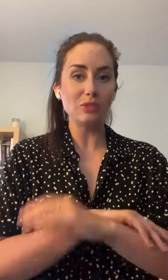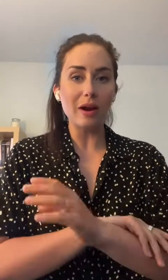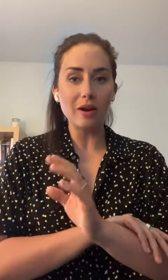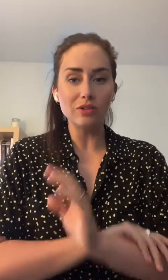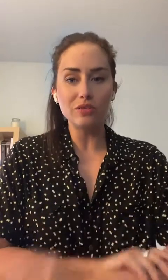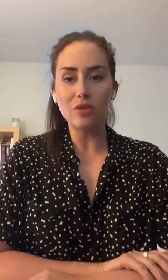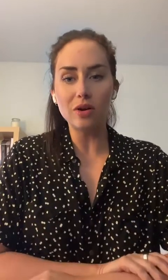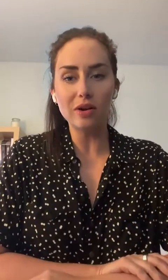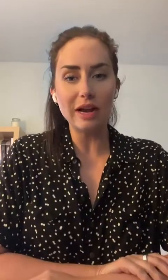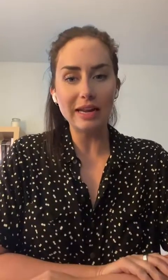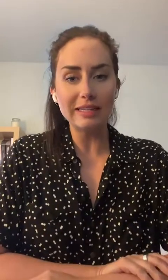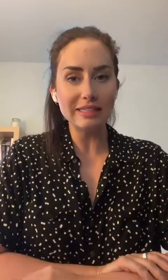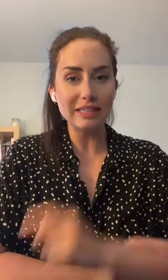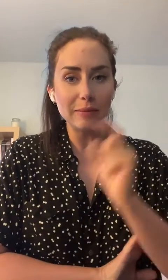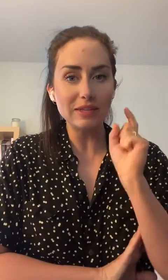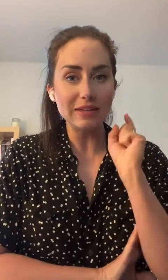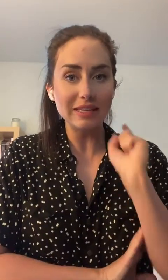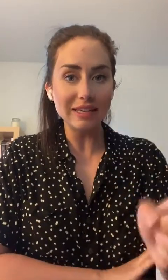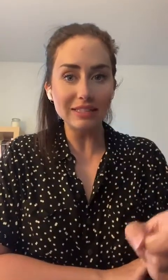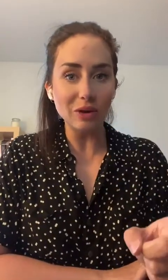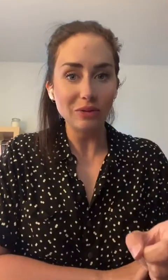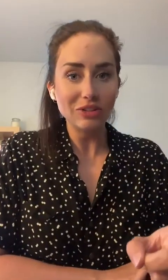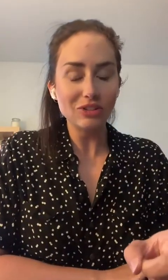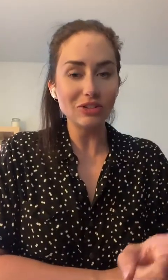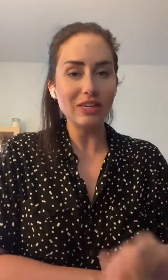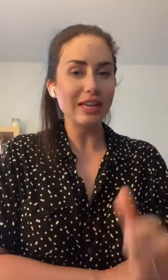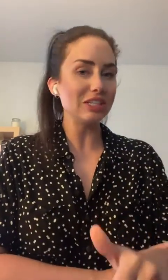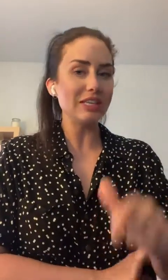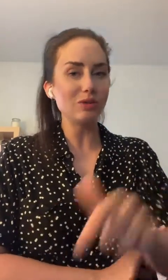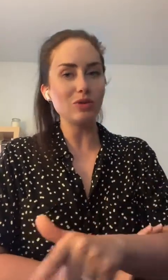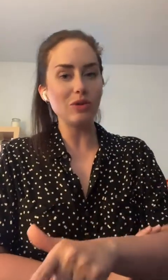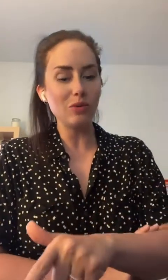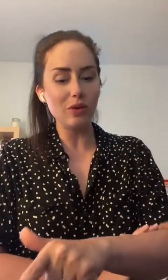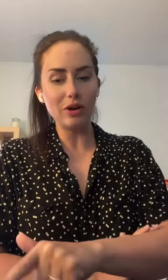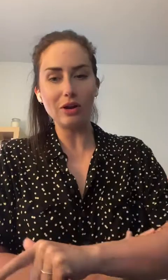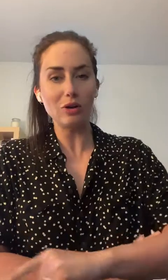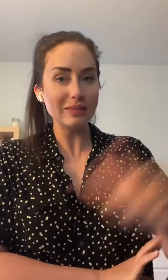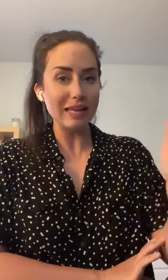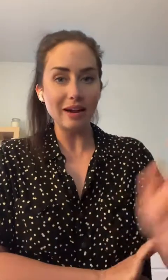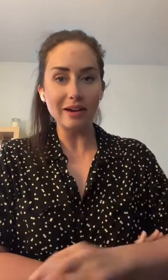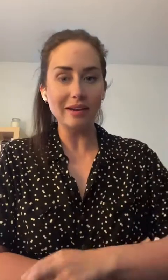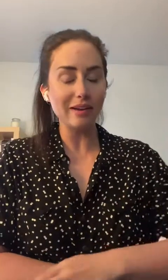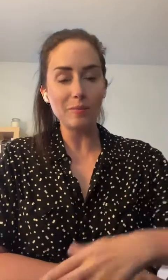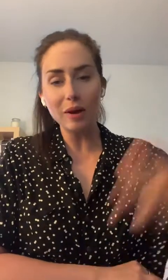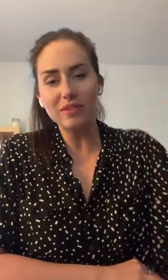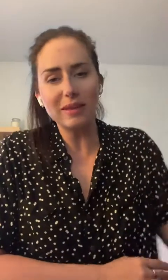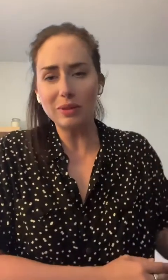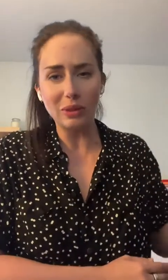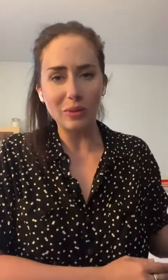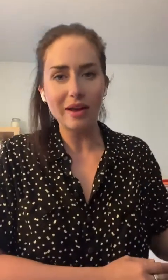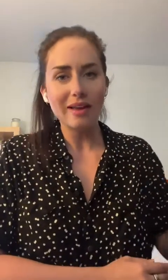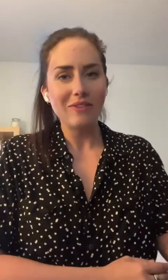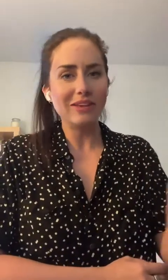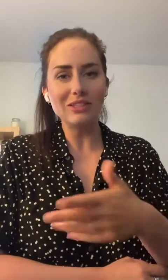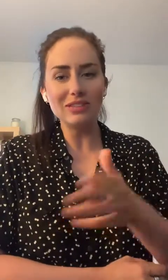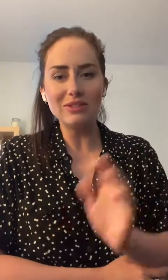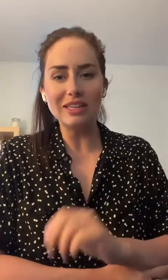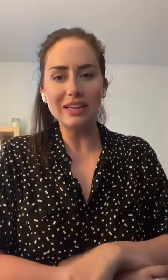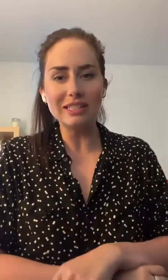super hâte de voir à la clinique si jamais vous avez des questions sur les lingettes, l'eau micellaire, en fait, n'importe quoi. Faites juste que vous nous écrivez,